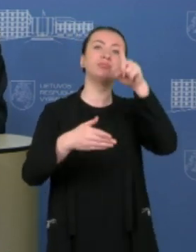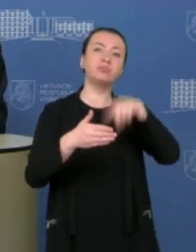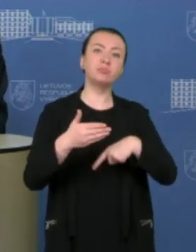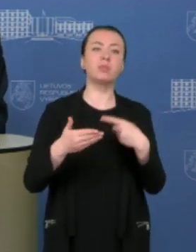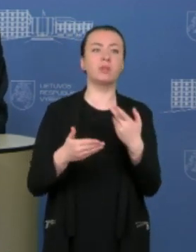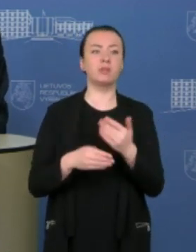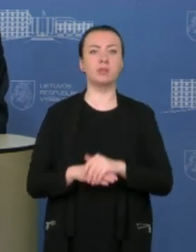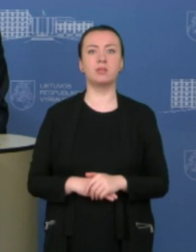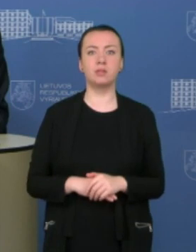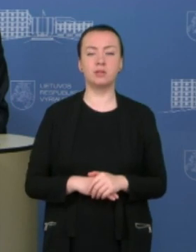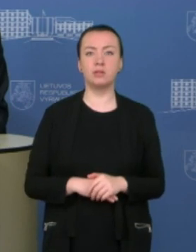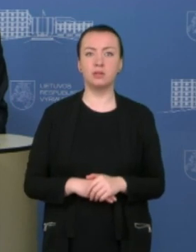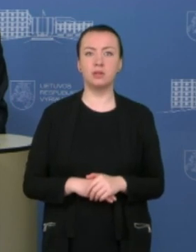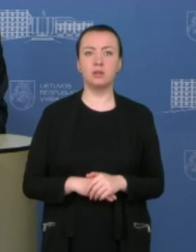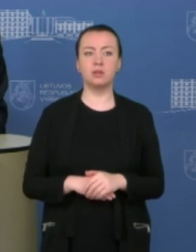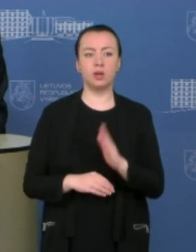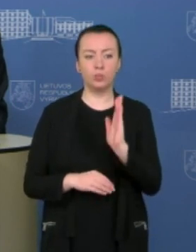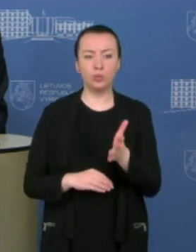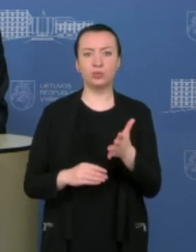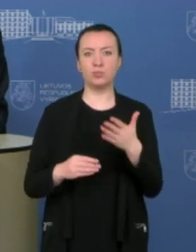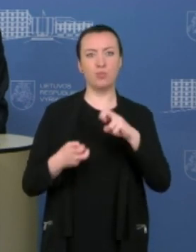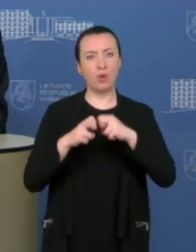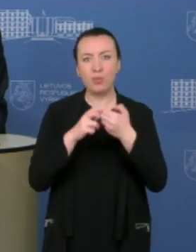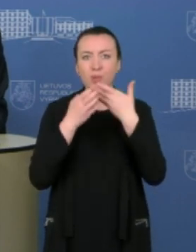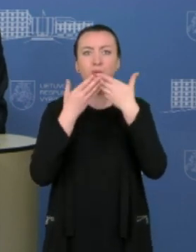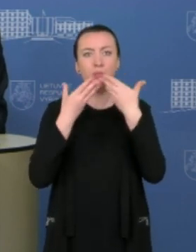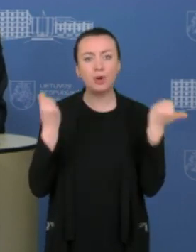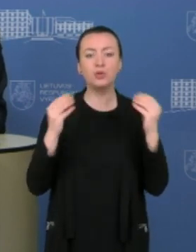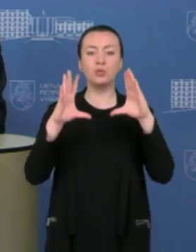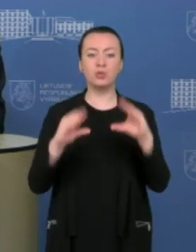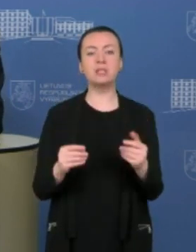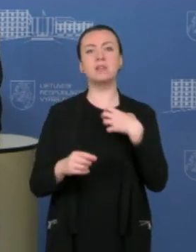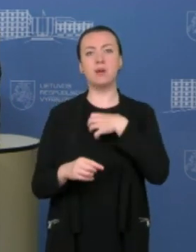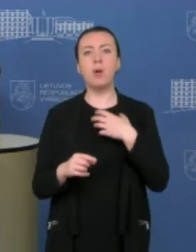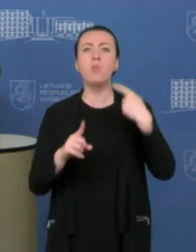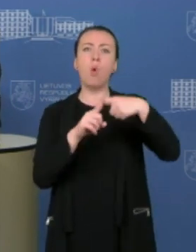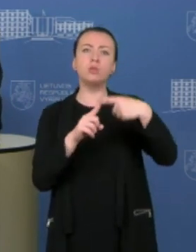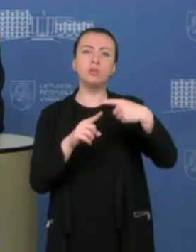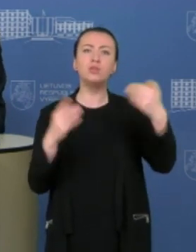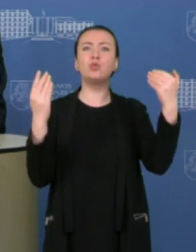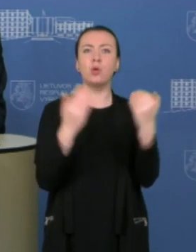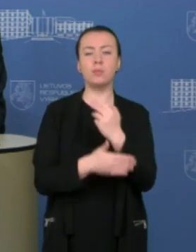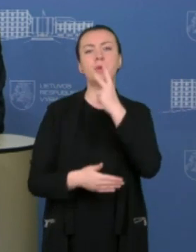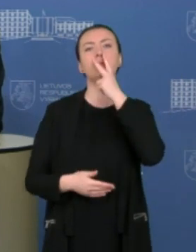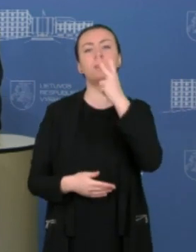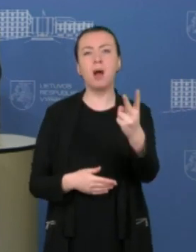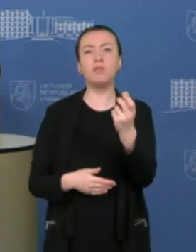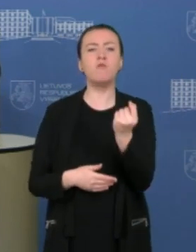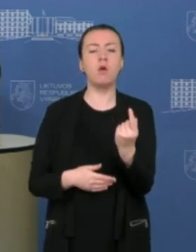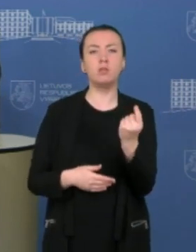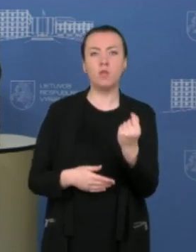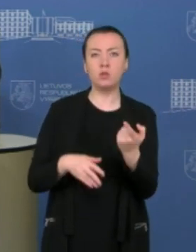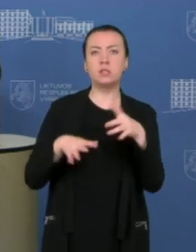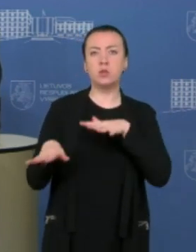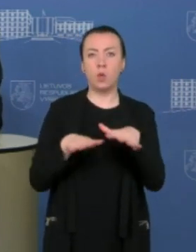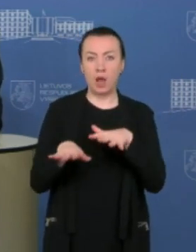vyks su kiekvieno etapu vis sklandžiau ir sklandžiau. Ir svarbiausia pozityviai yra žinutė, kad mes jau matom signalus, kad tas